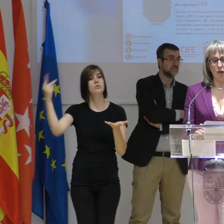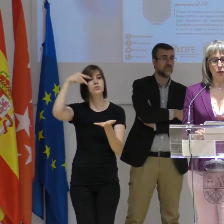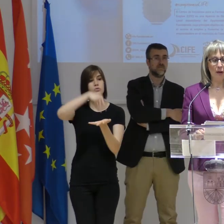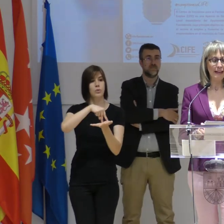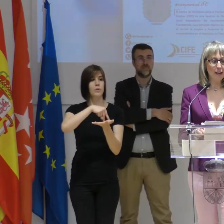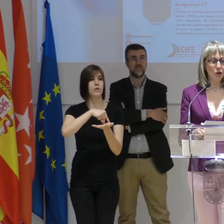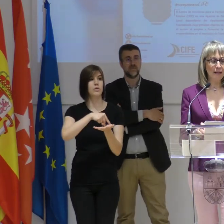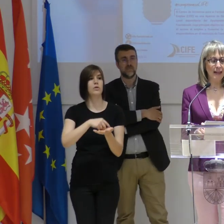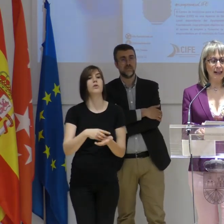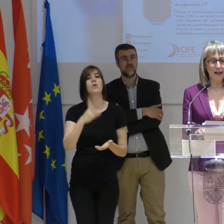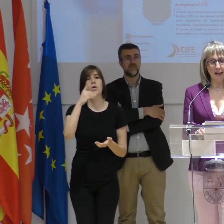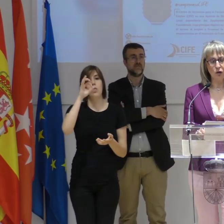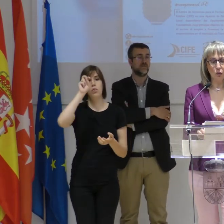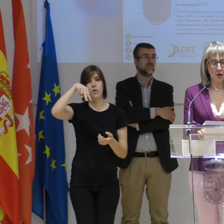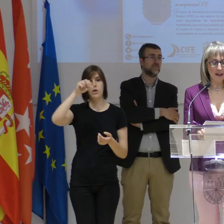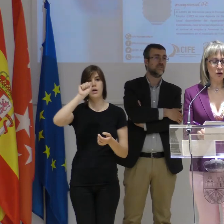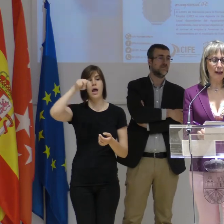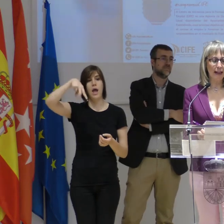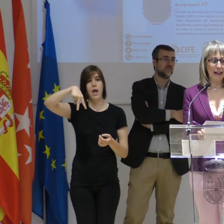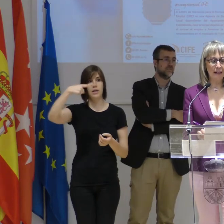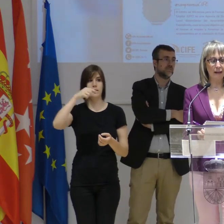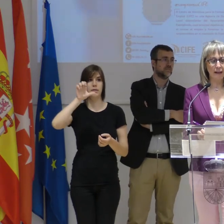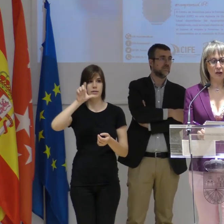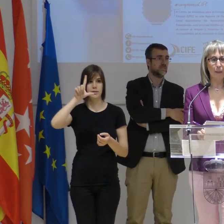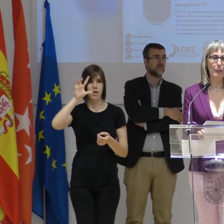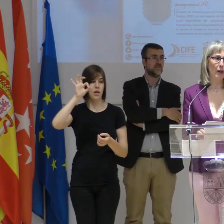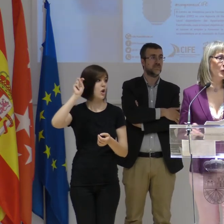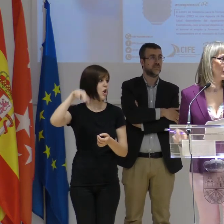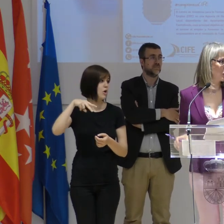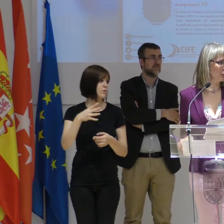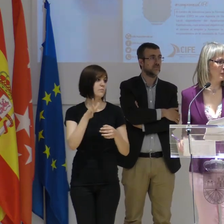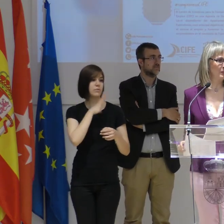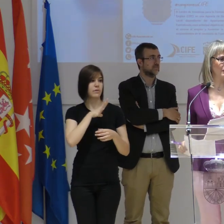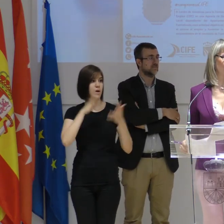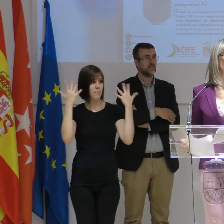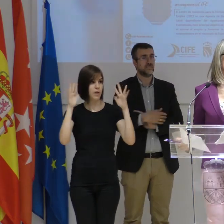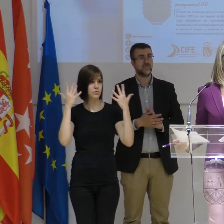distinción Dolangelo Teixeira Jr., director general de International Paper. Un aplauso.